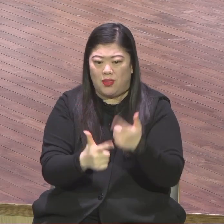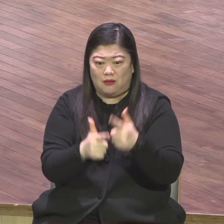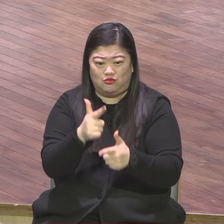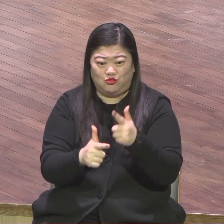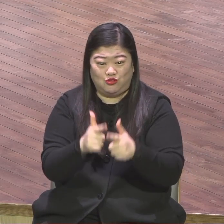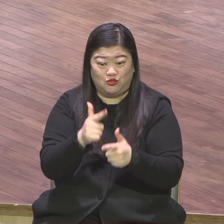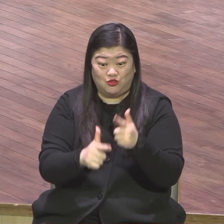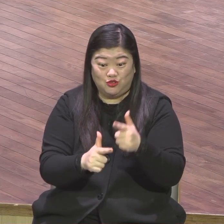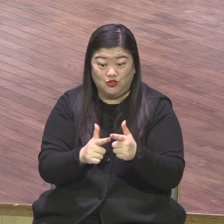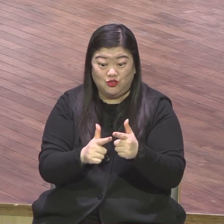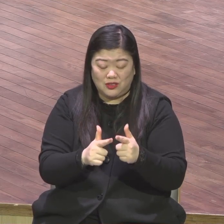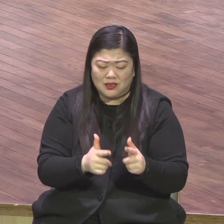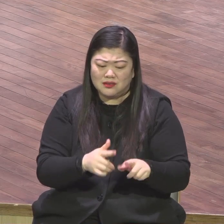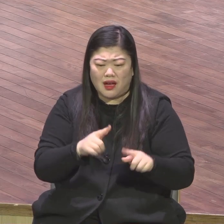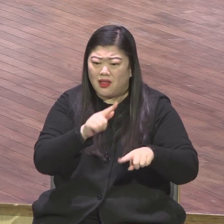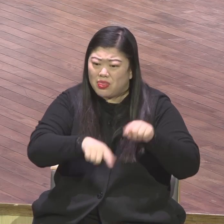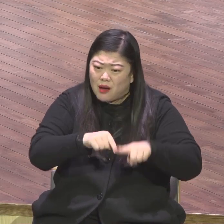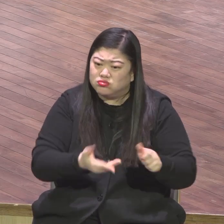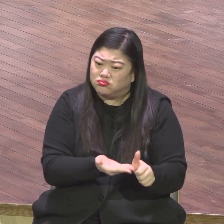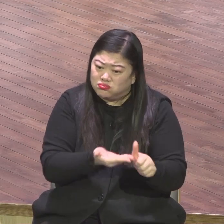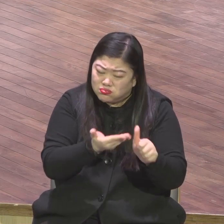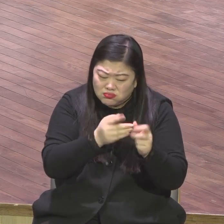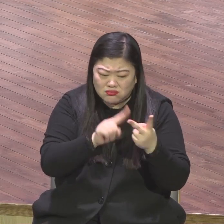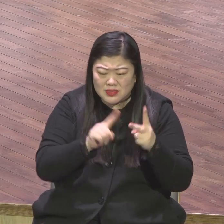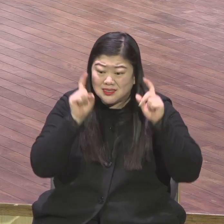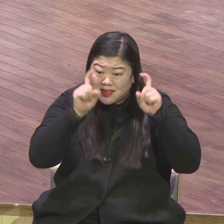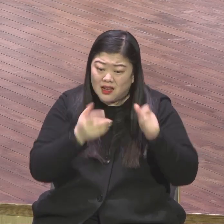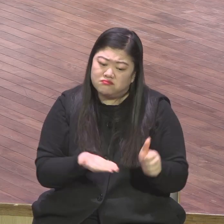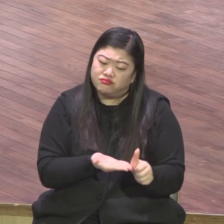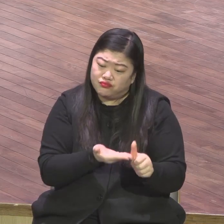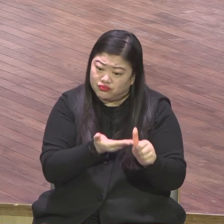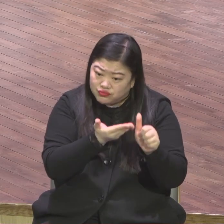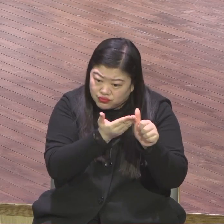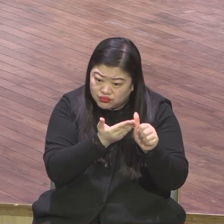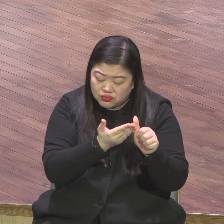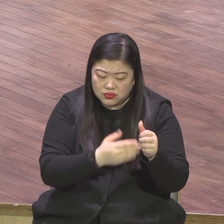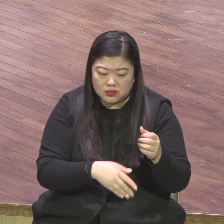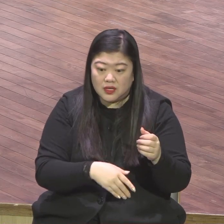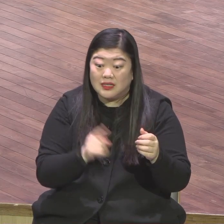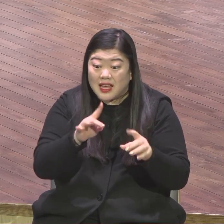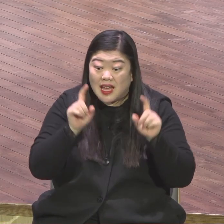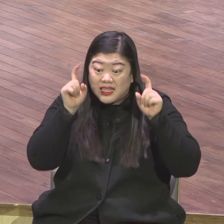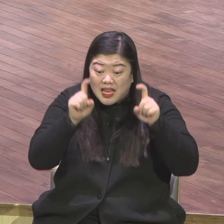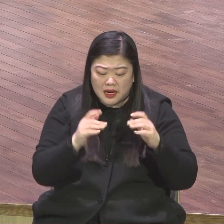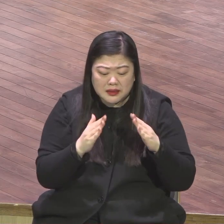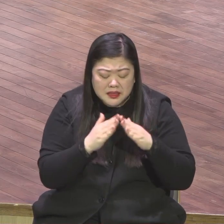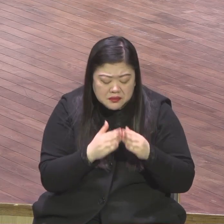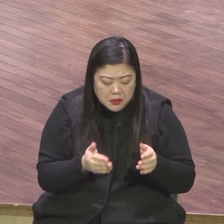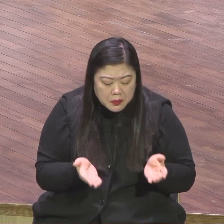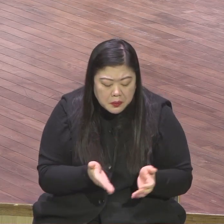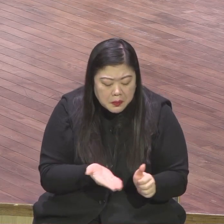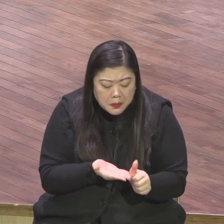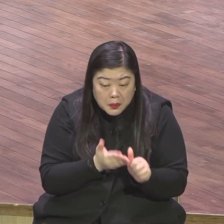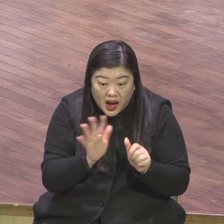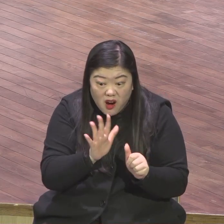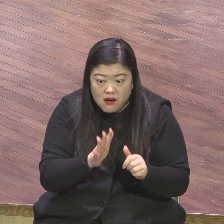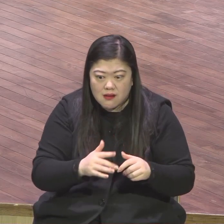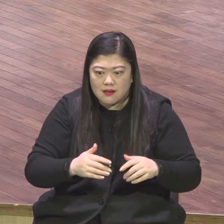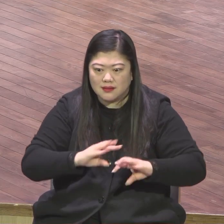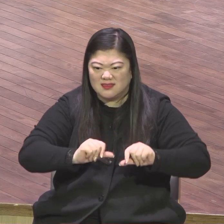암호스는 단순한 양치는 목자 수지는 아니고 대규모의 목축업을 하고 있었어요 그리고